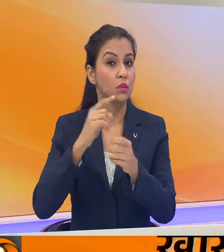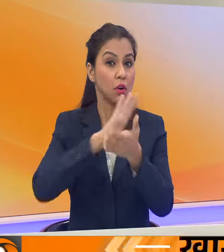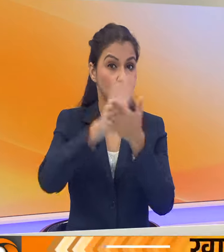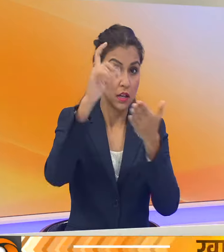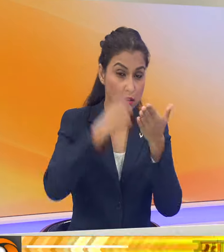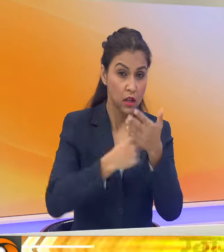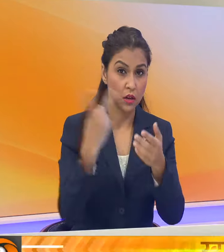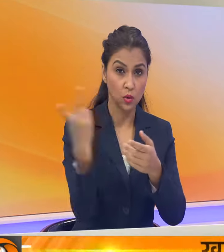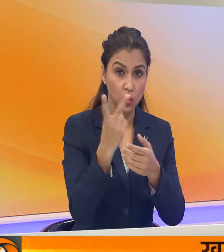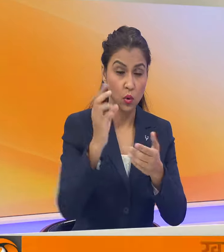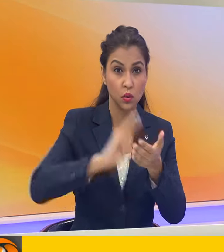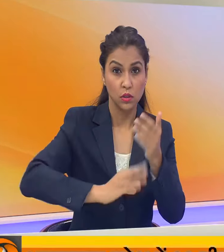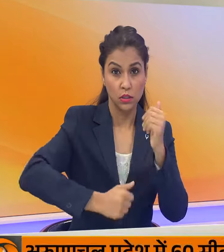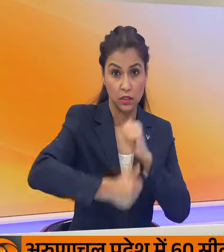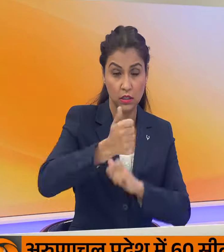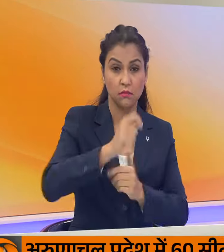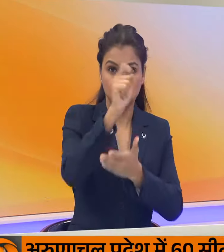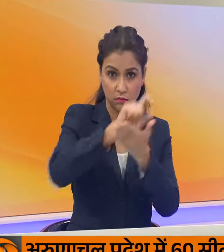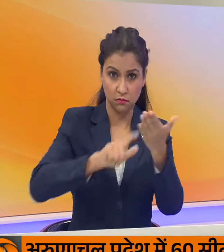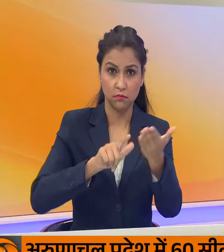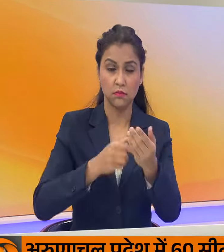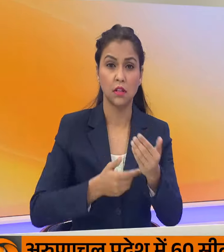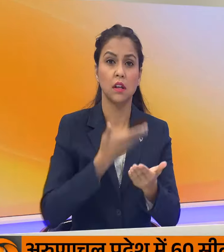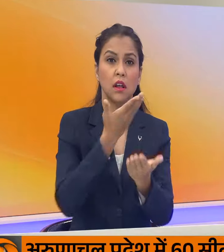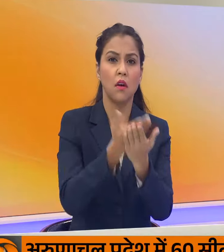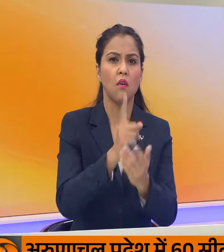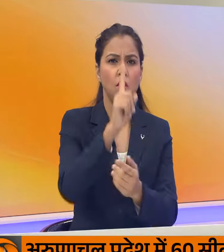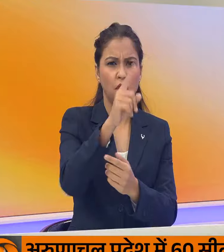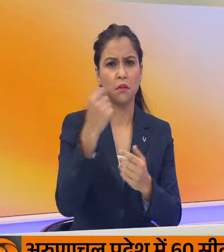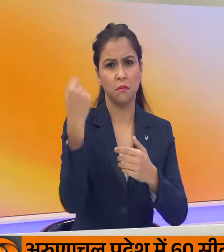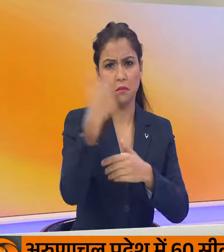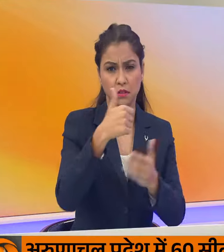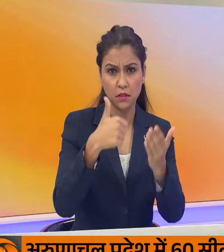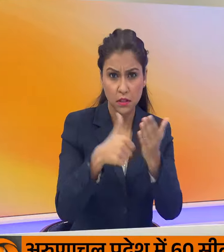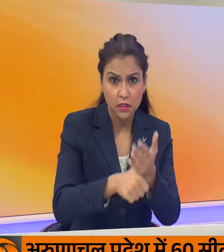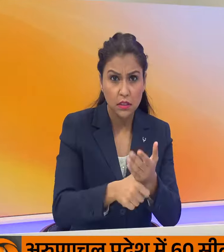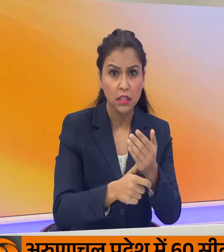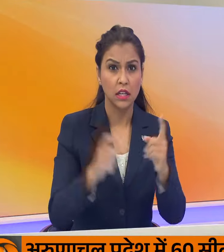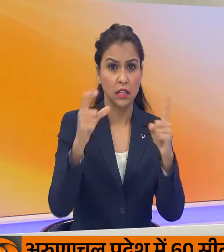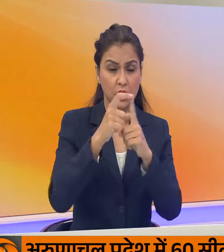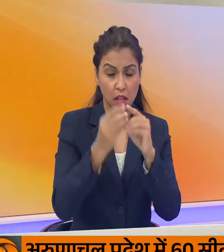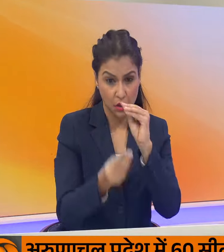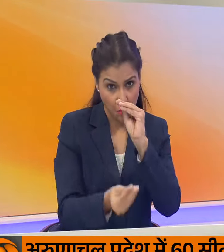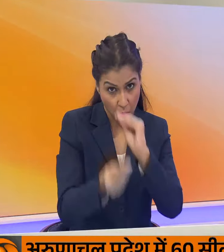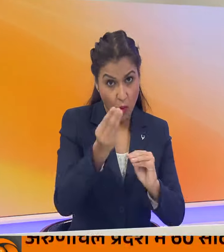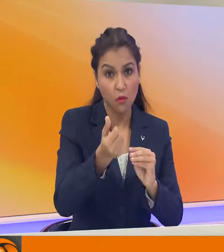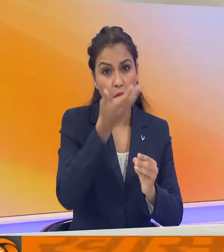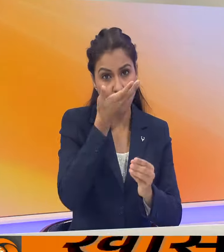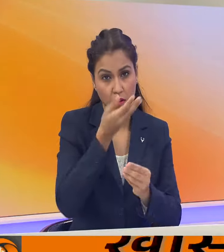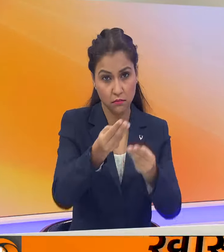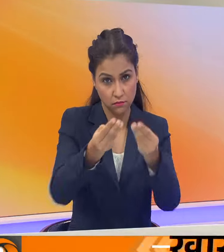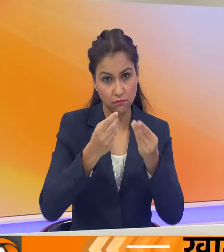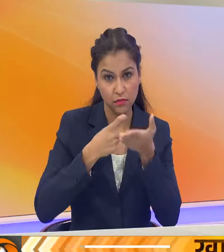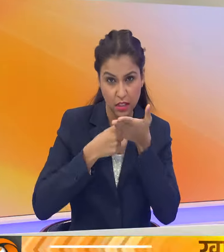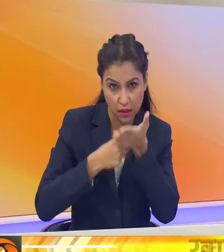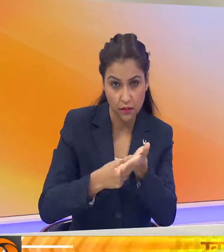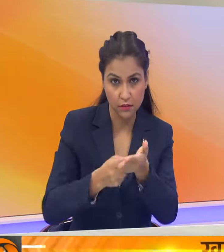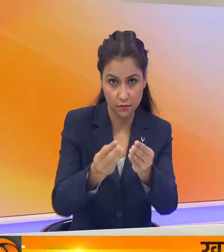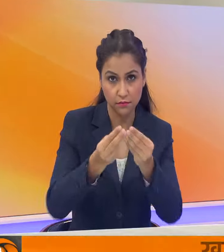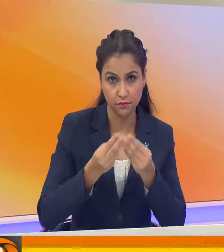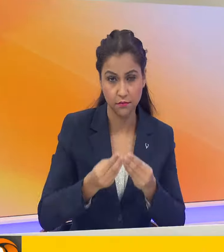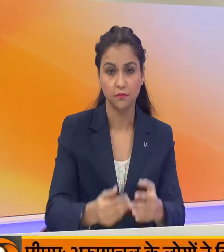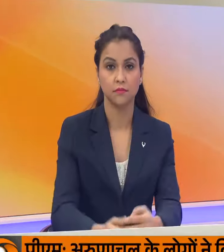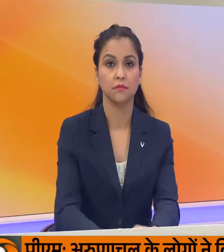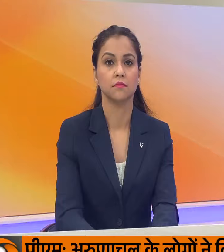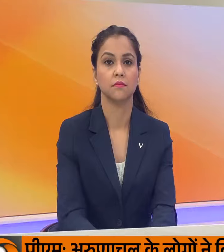मुख्य मंत्री नाइप सिंग सैनी को पत्र लिख कर एक महीने की अवधी के लिए दिल्ली को अतरिक्त पानी देने का अनुरोध किया है।